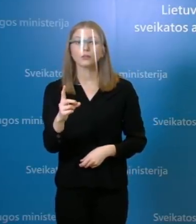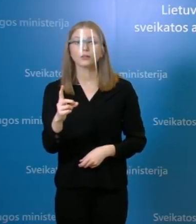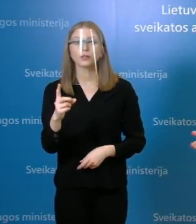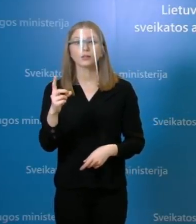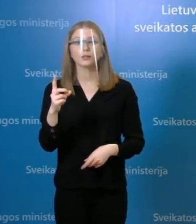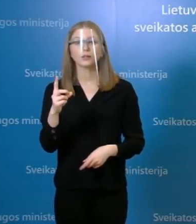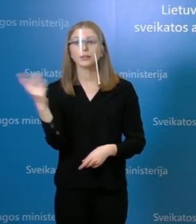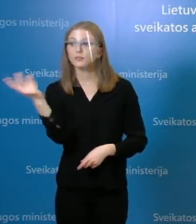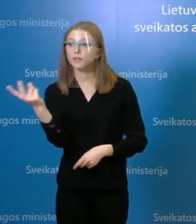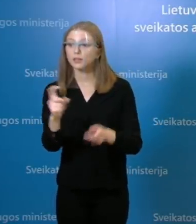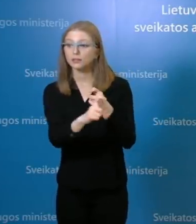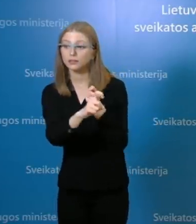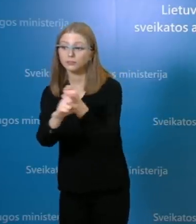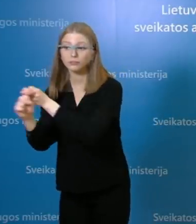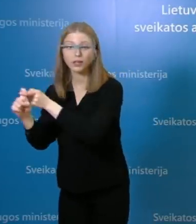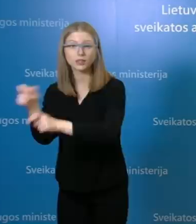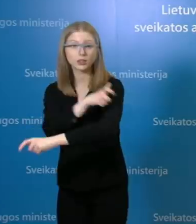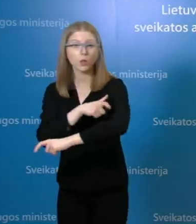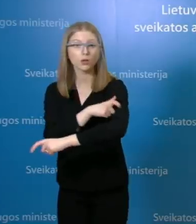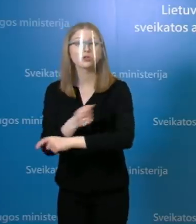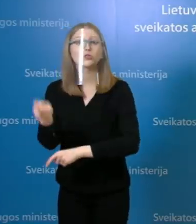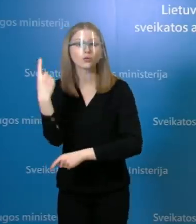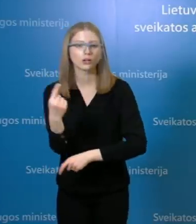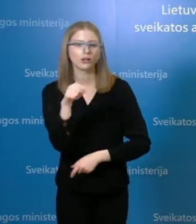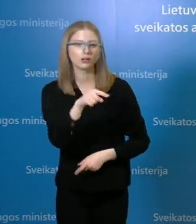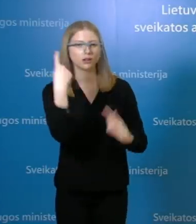žmogaus, būdamas neoficialio aplinkoje.